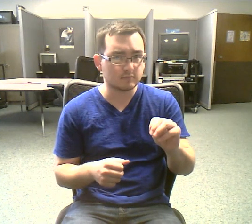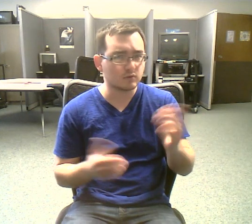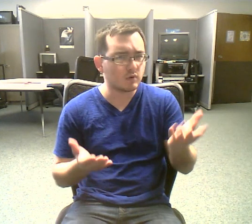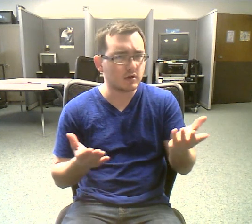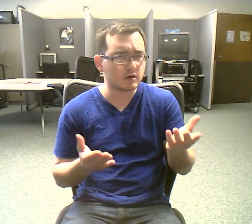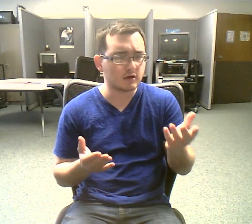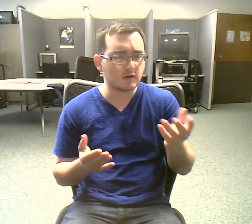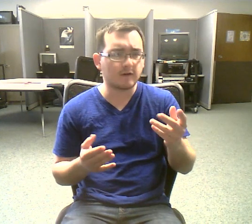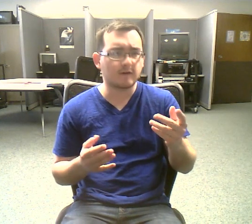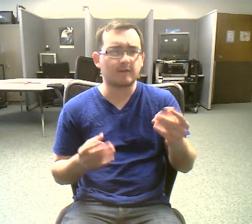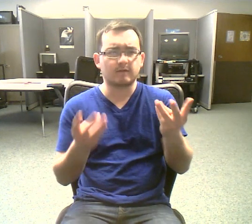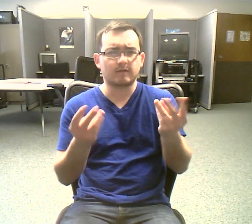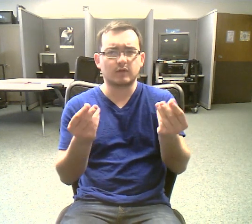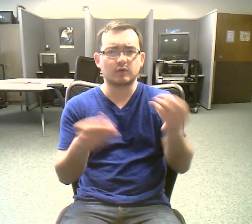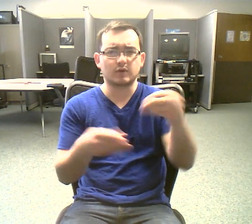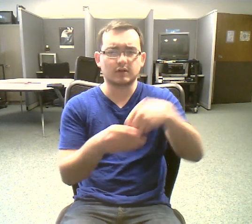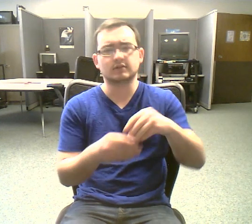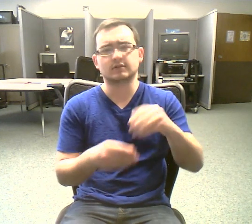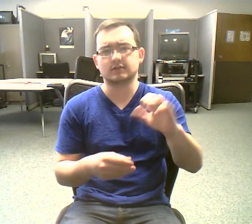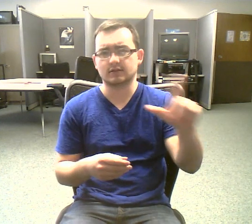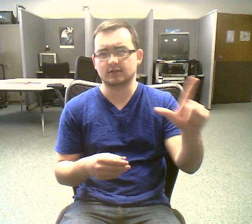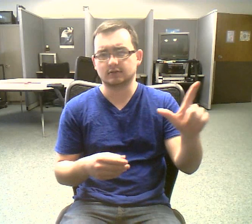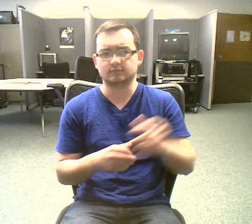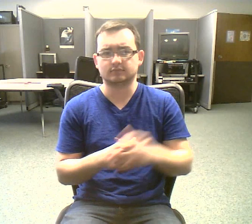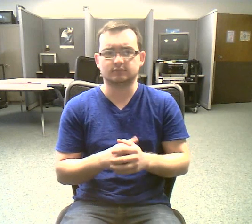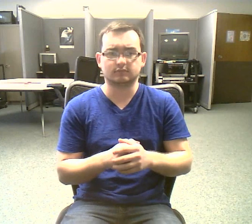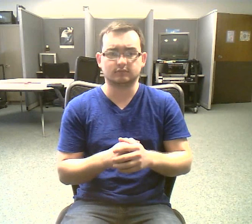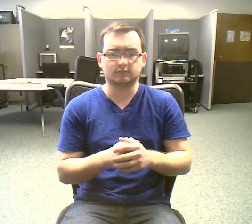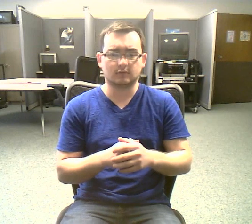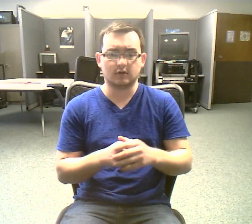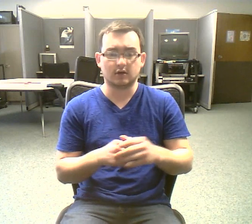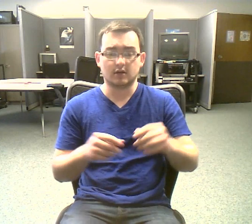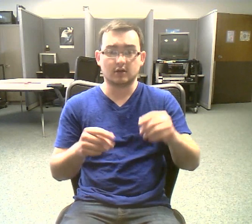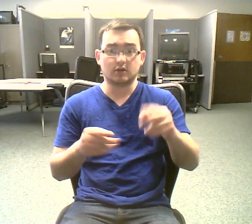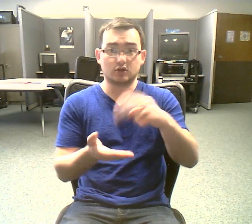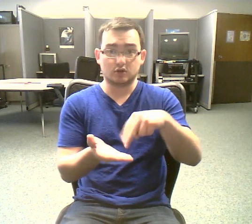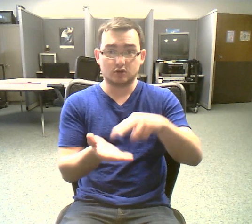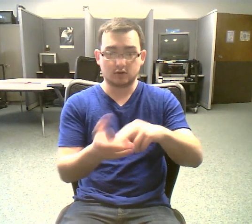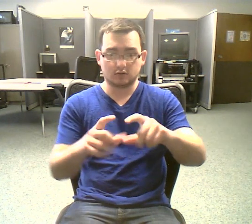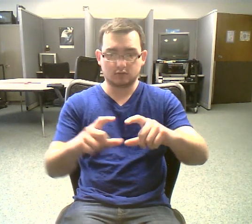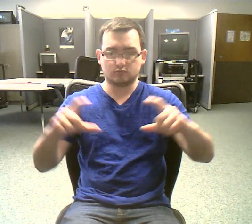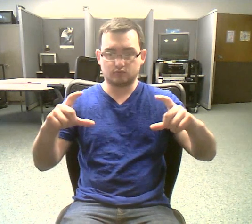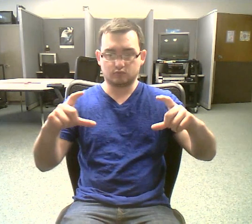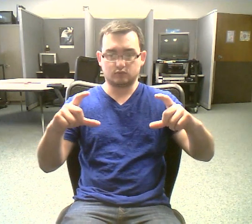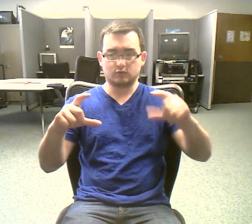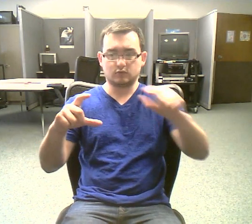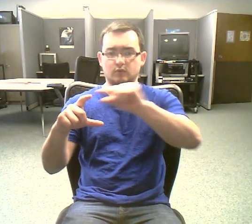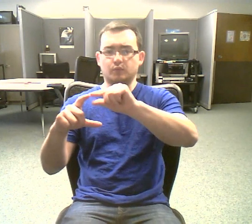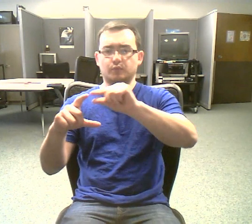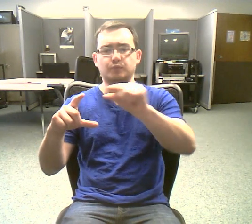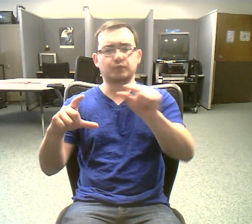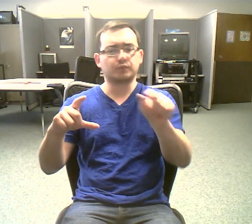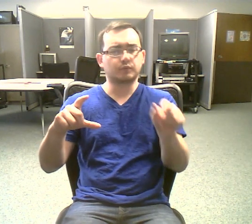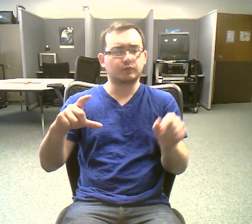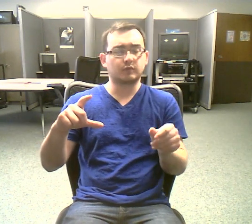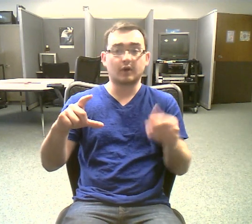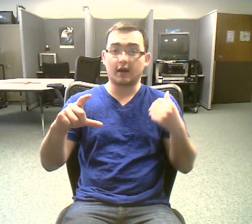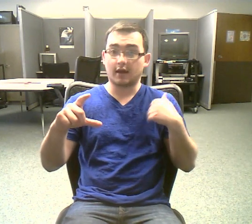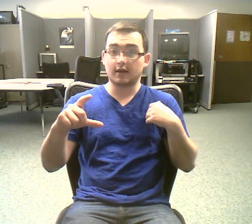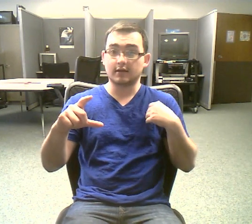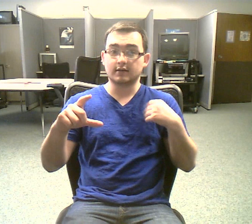There is a nuclear envelope. Hence, the nuclear envelope is a membrane similar to the cell membrane